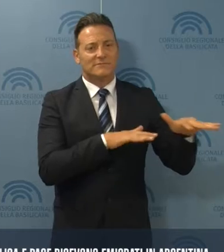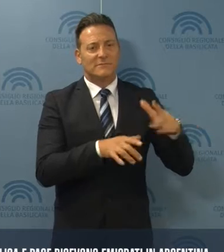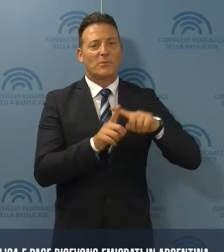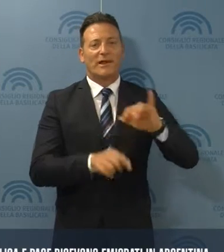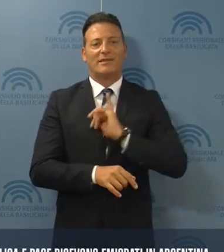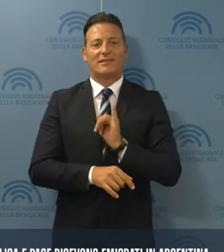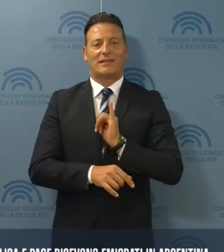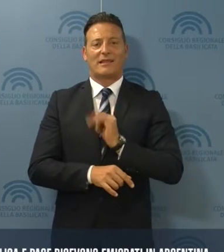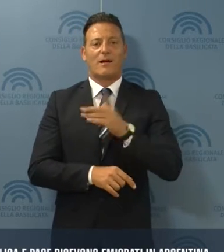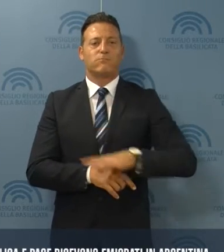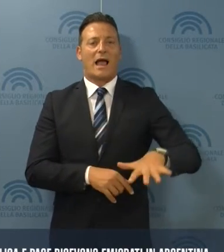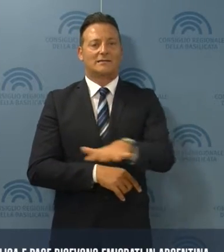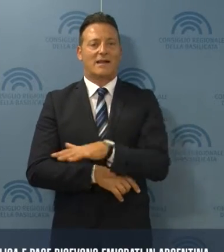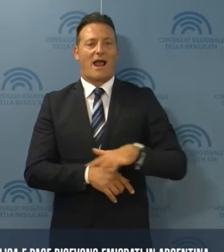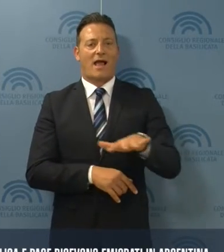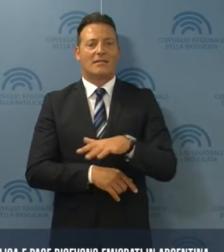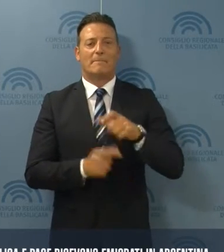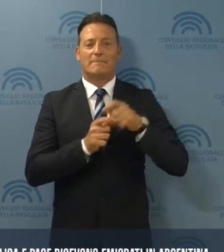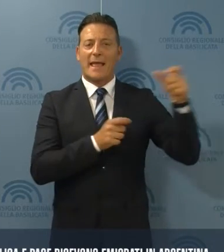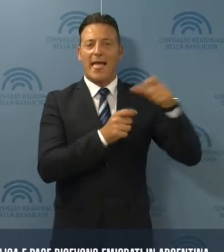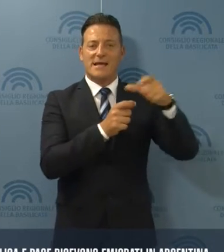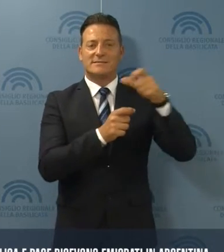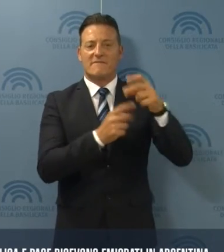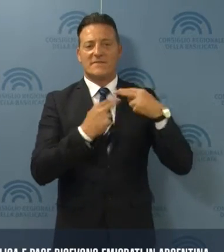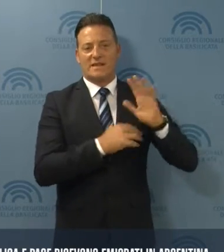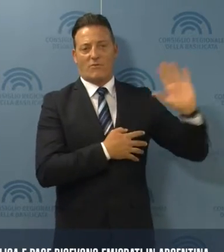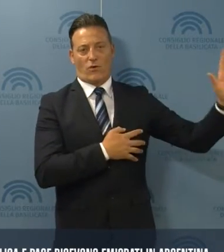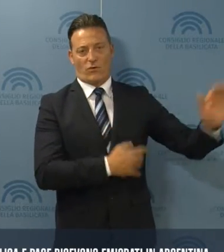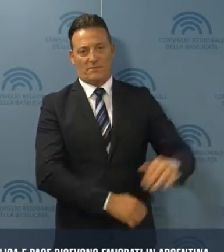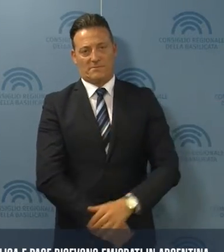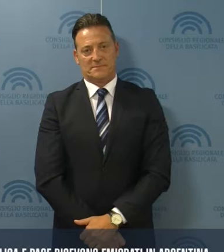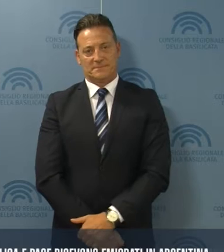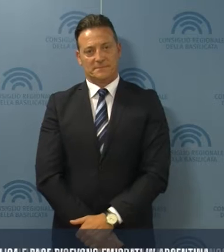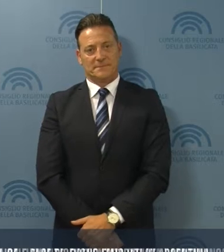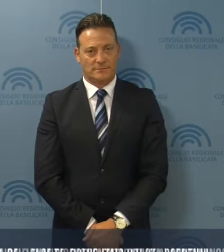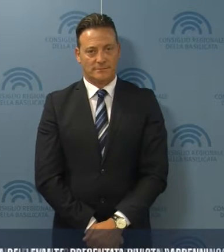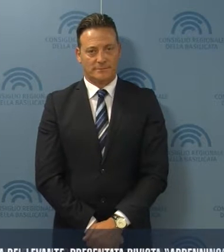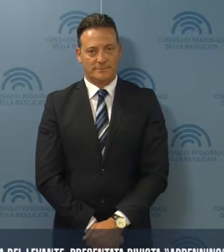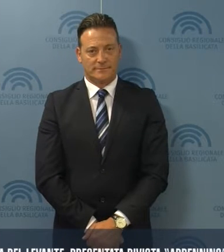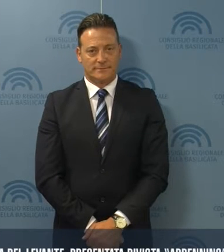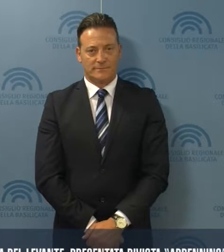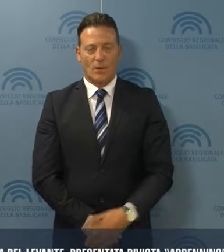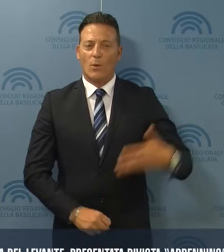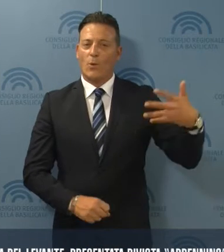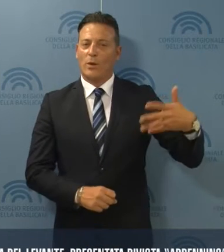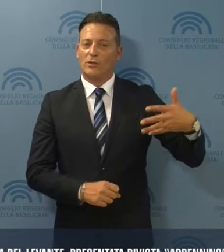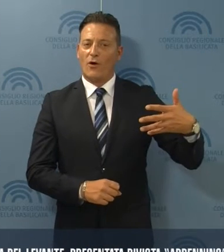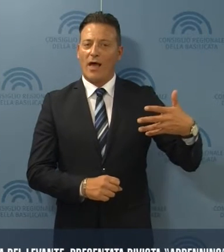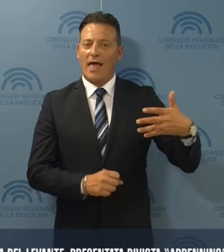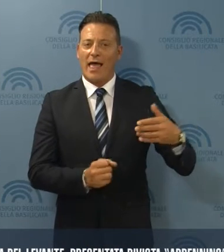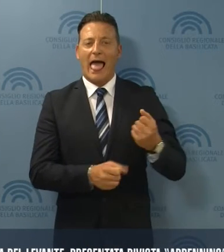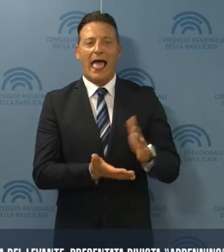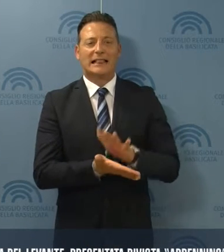identità della Basilicata nei paesi dove vivono. Il quinto numero di